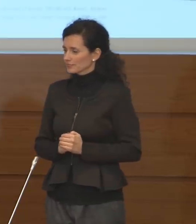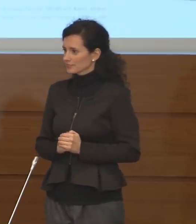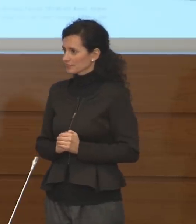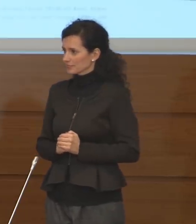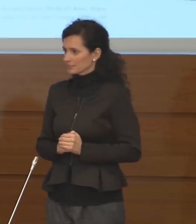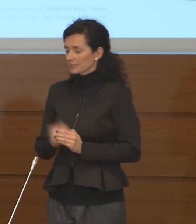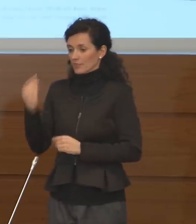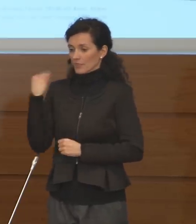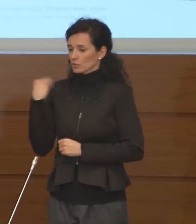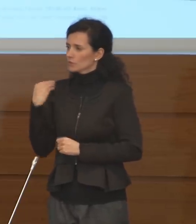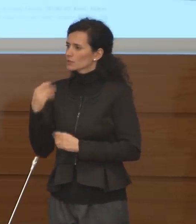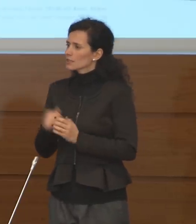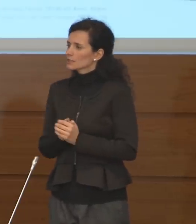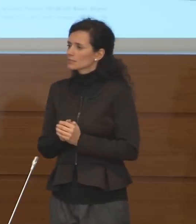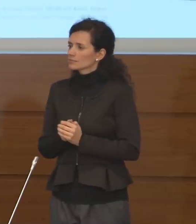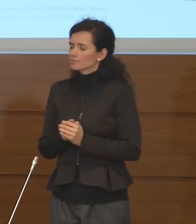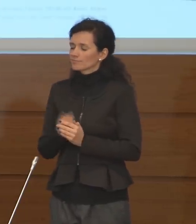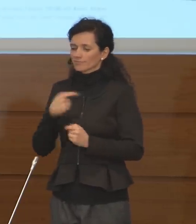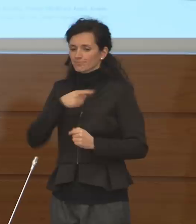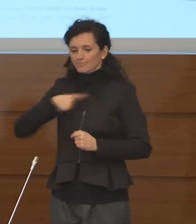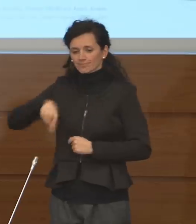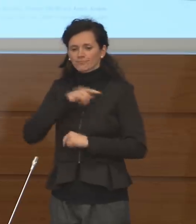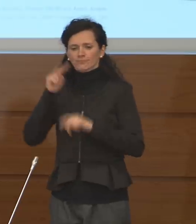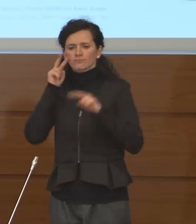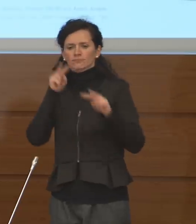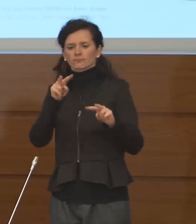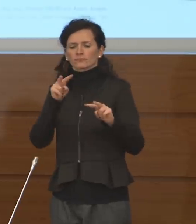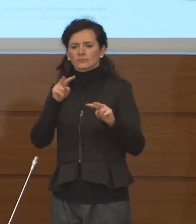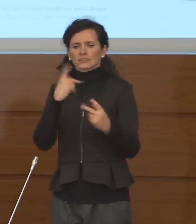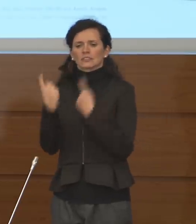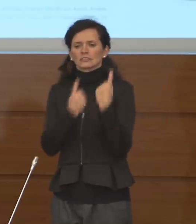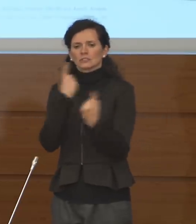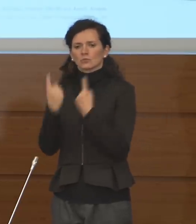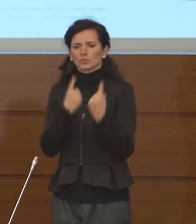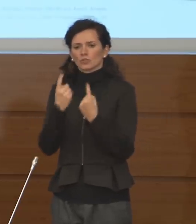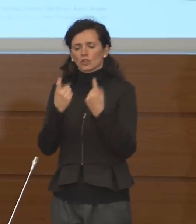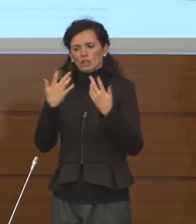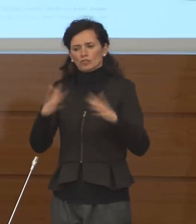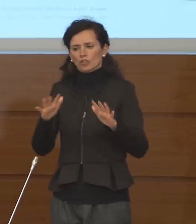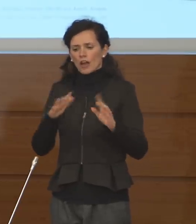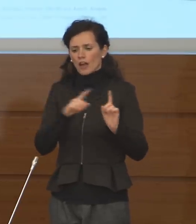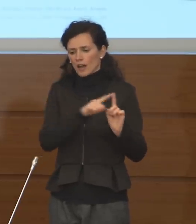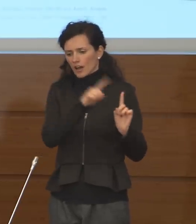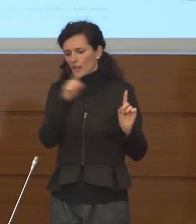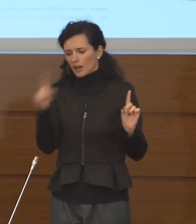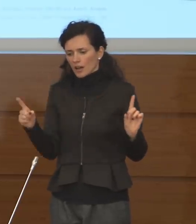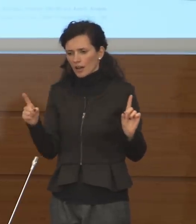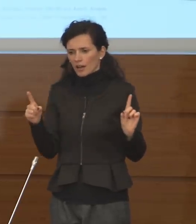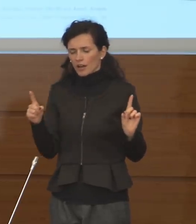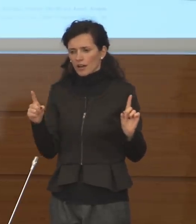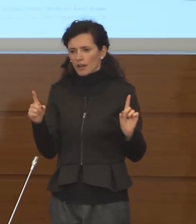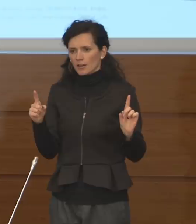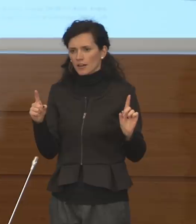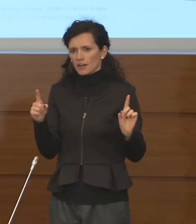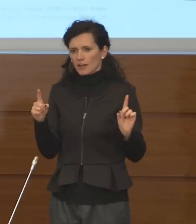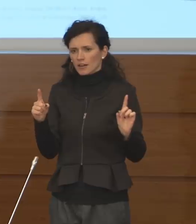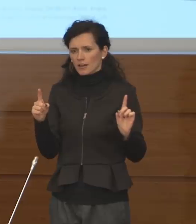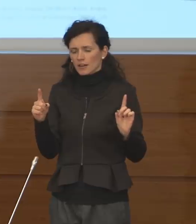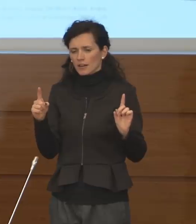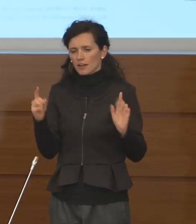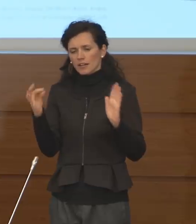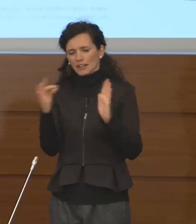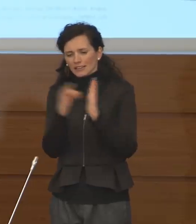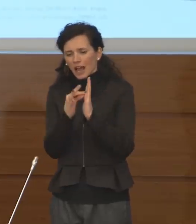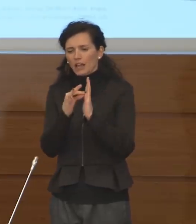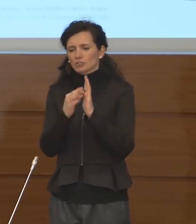Sì, osserviamo che praticamente negli ultimi giorni il tasso di crescita di